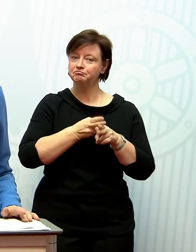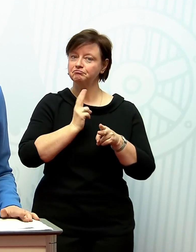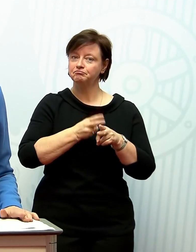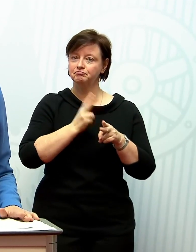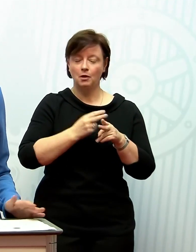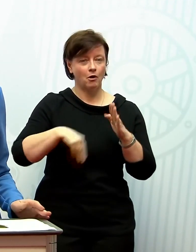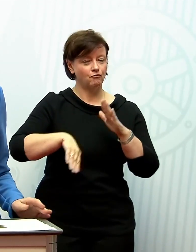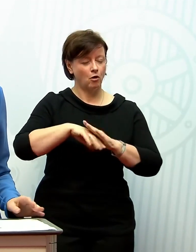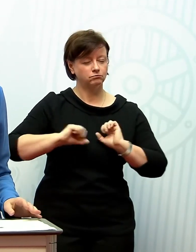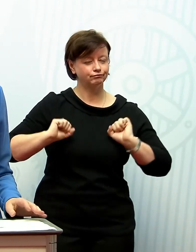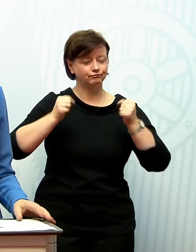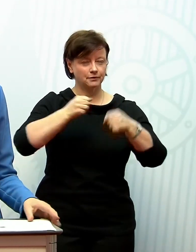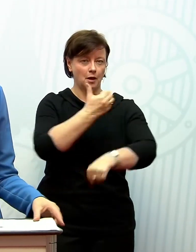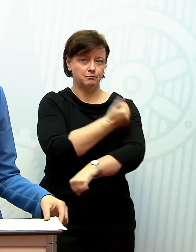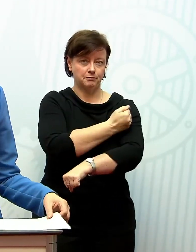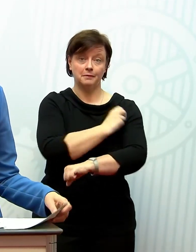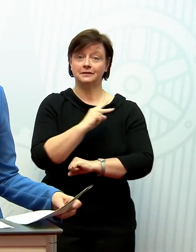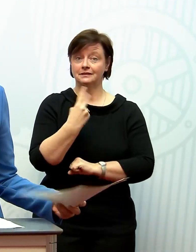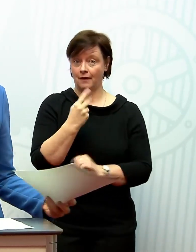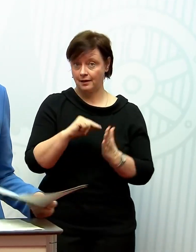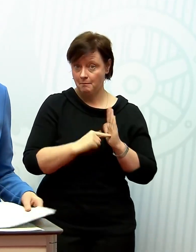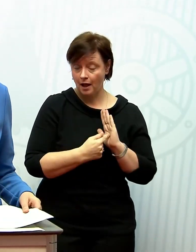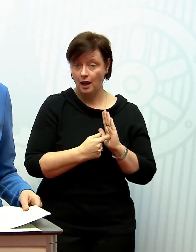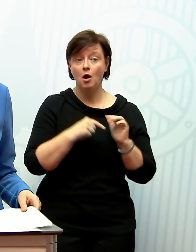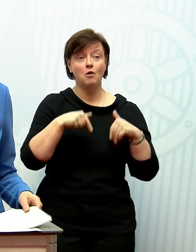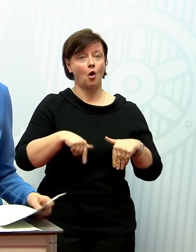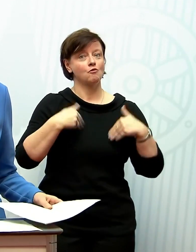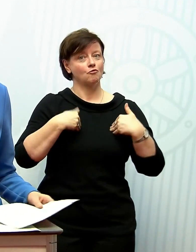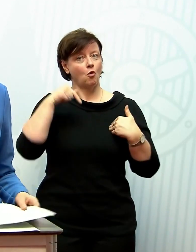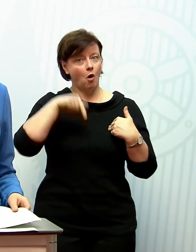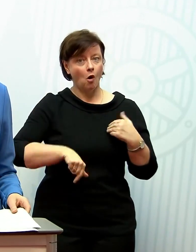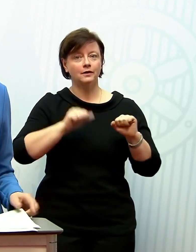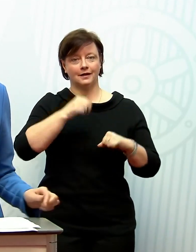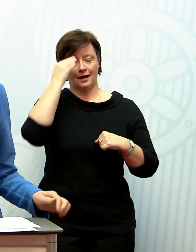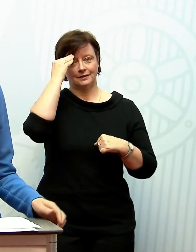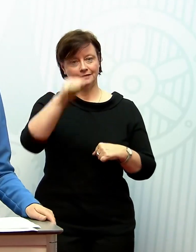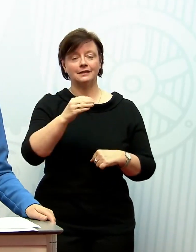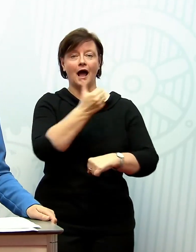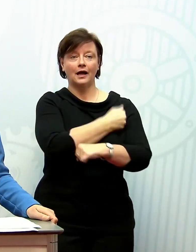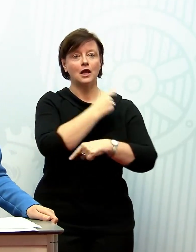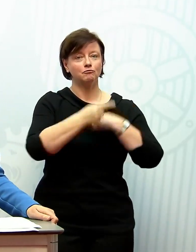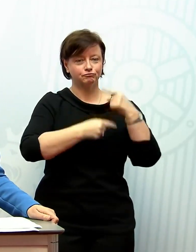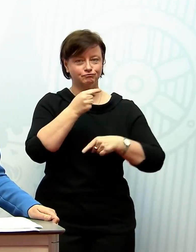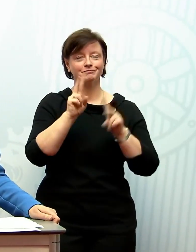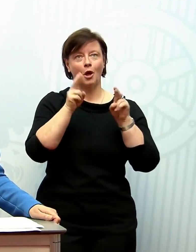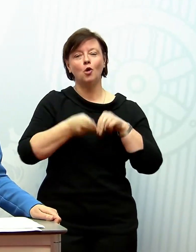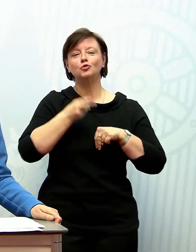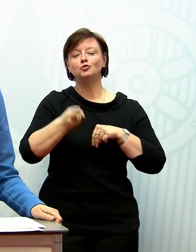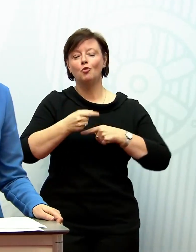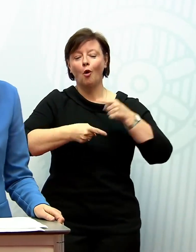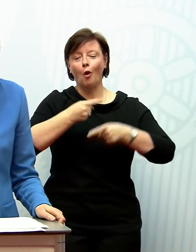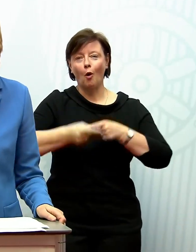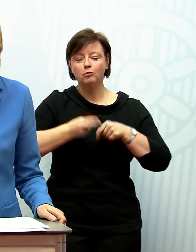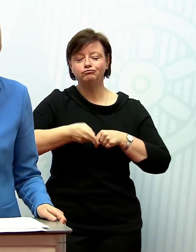Tour. Und wir sind auch sehr froh darüber, dass wir heute sagen können, der Impfzug in Rheinland-Pfalz, er rollt weiterhin. Er